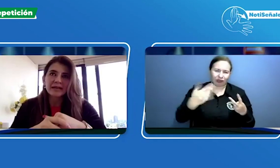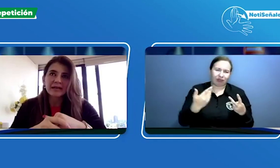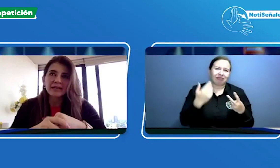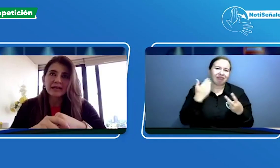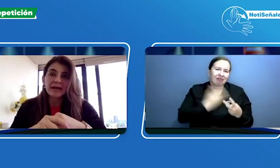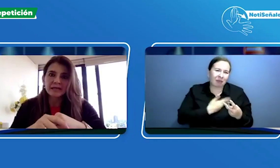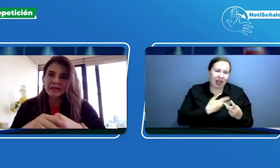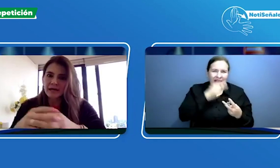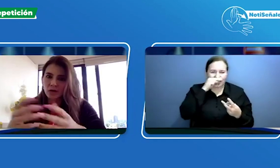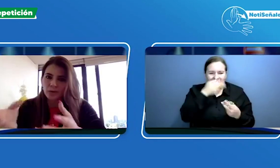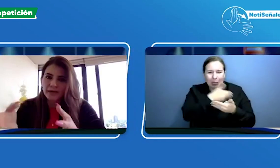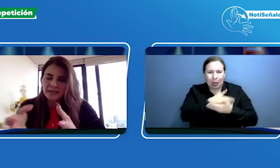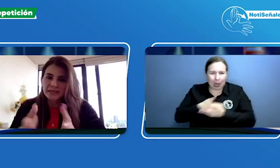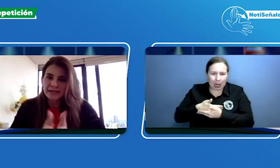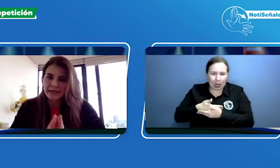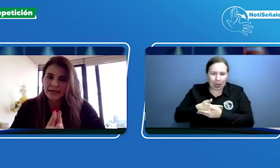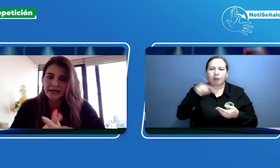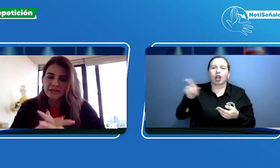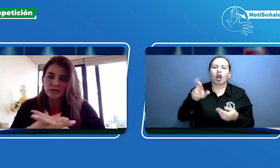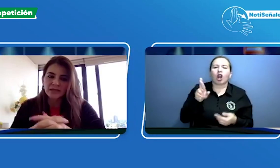la clínica roma que es la que queda en la ciudad